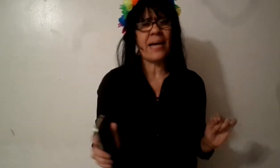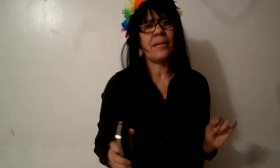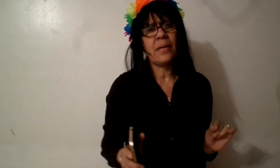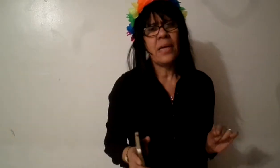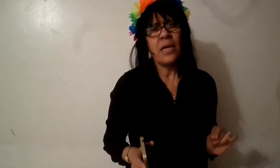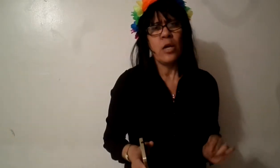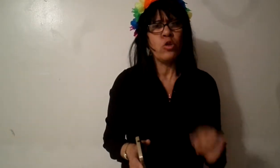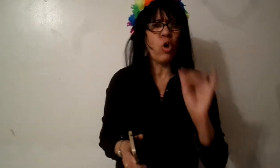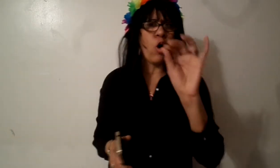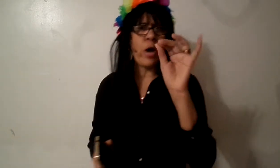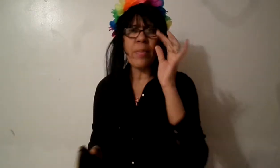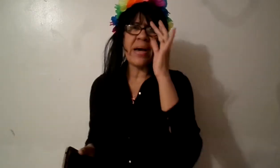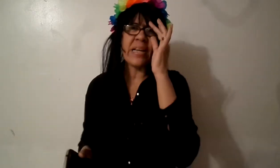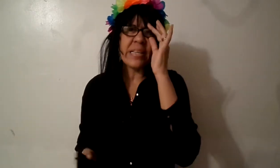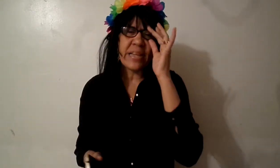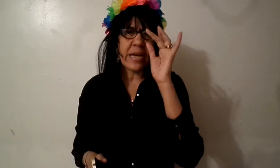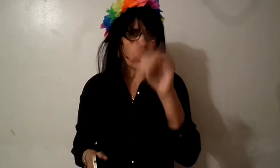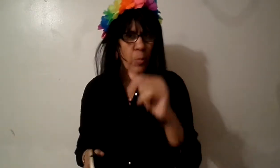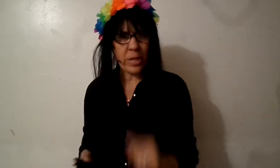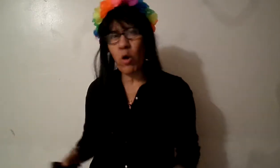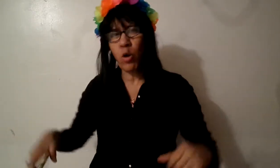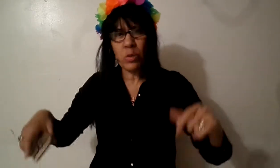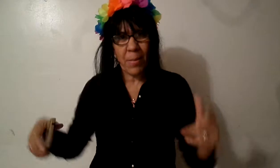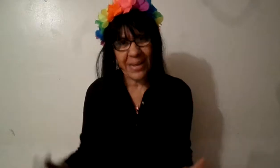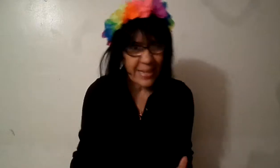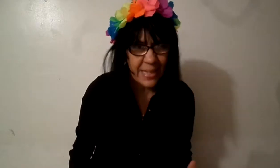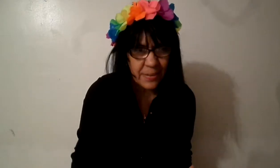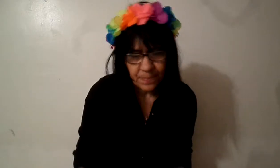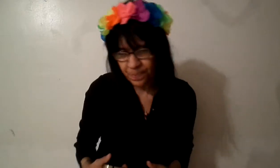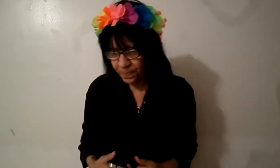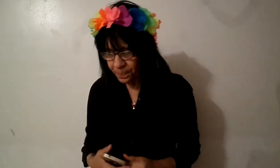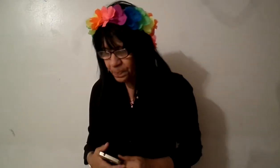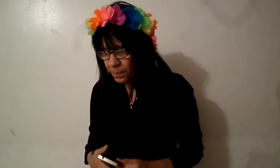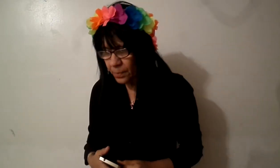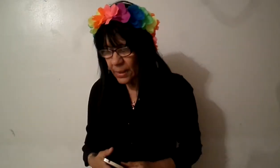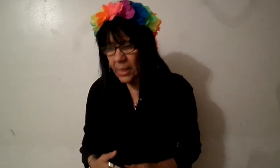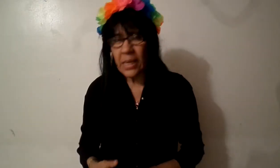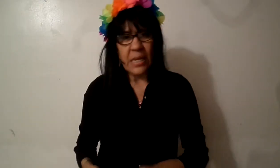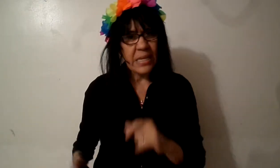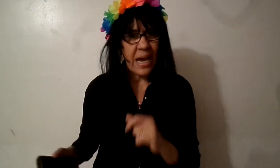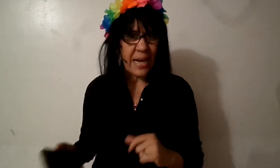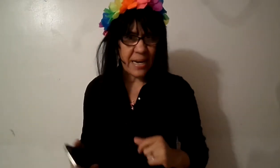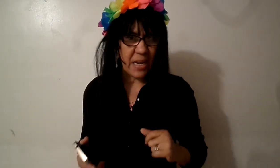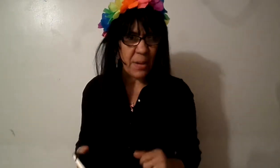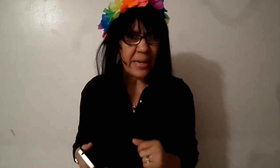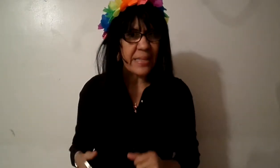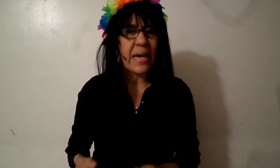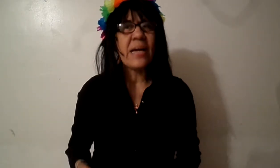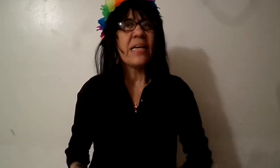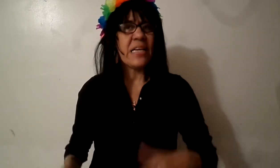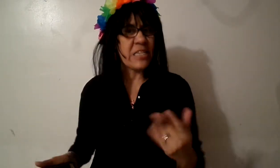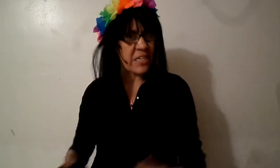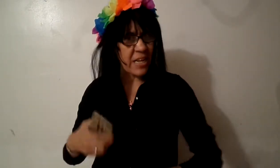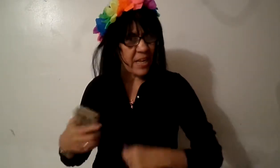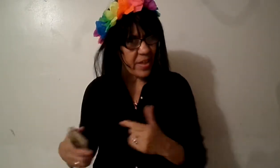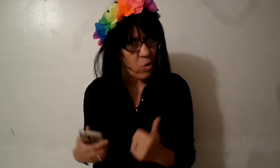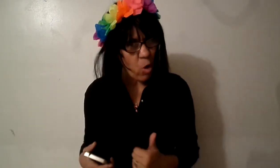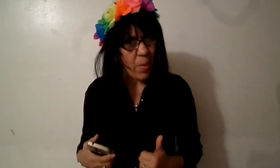no evangelista que tú puedes coger una maleta y agarrar la maleta y llenarla de ropa